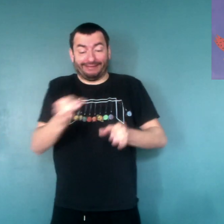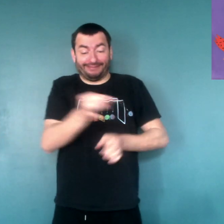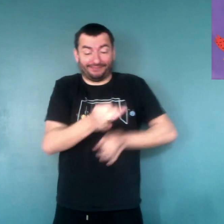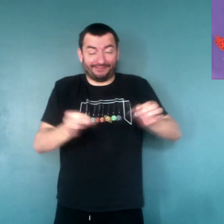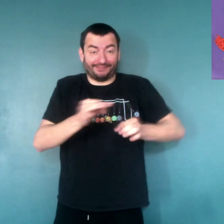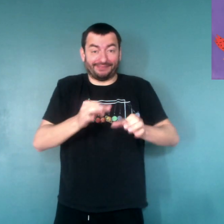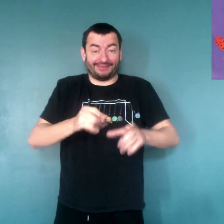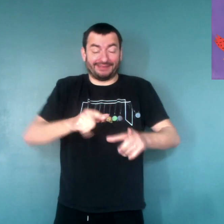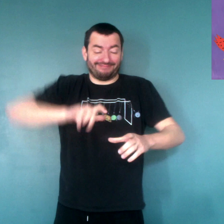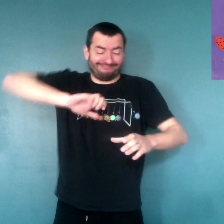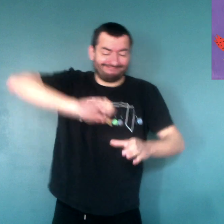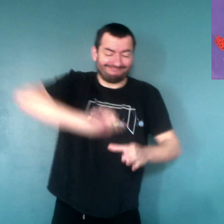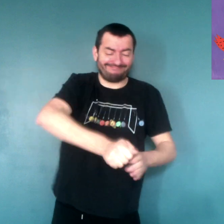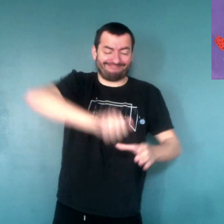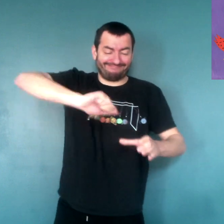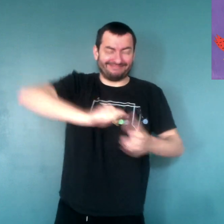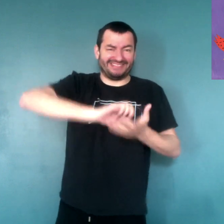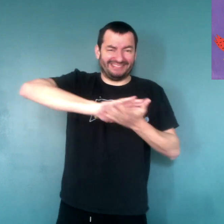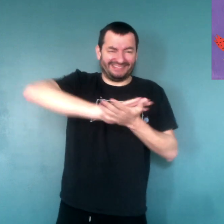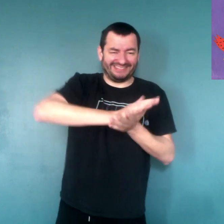Elle récupère donc les grains et commence à le moudre.